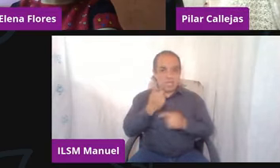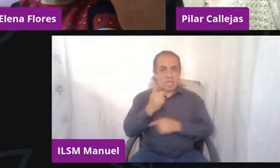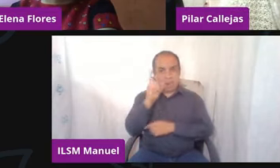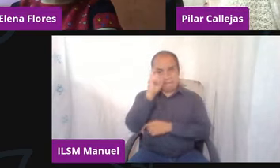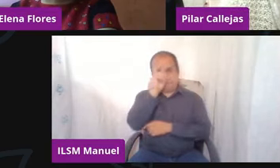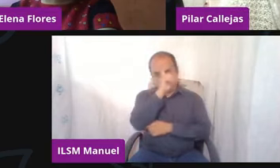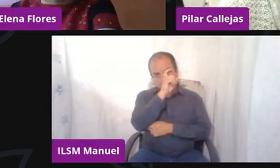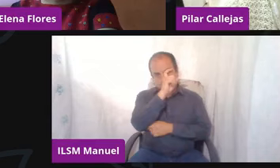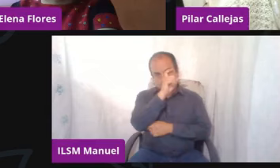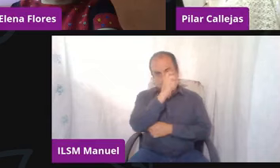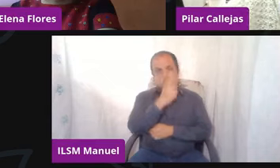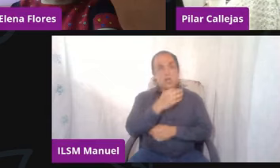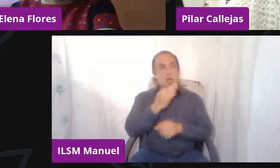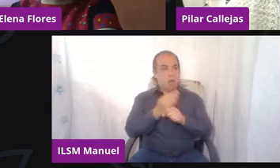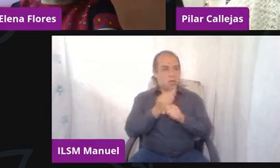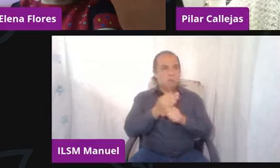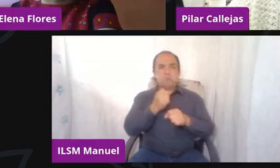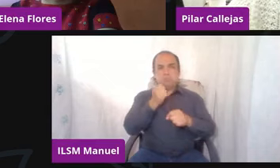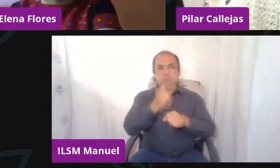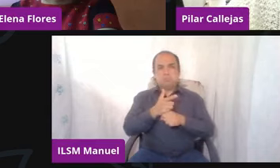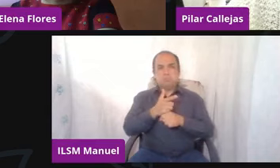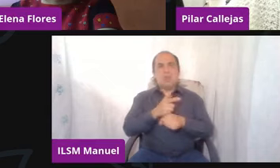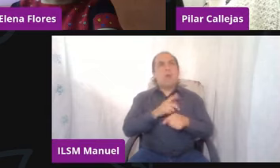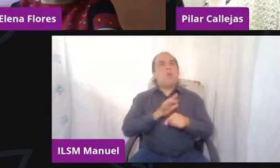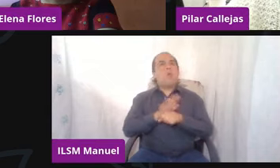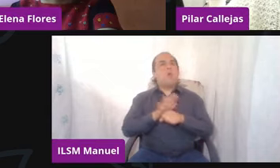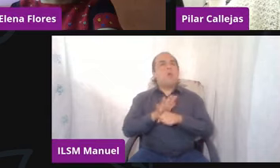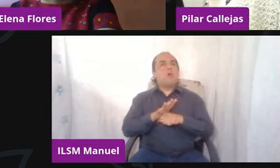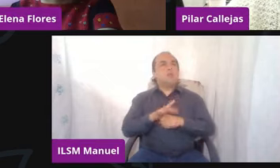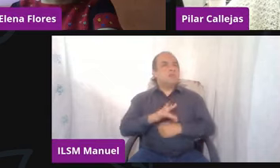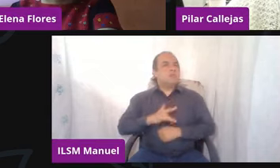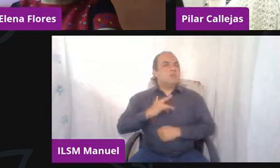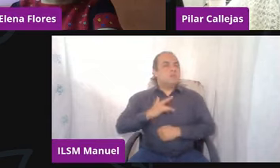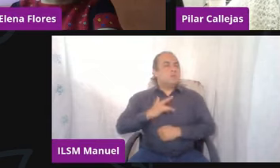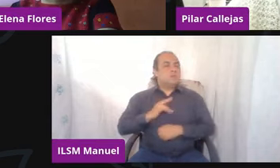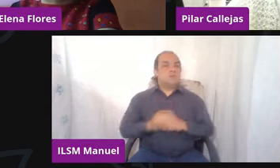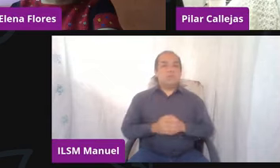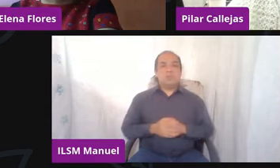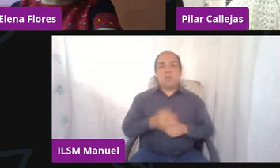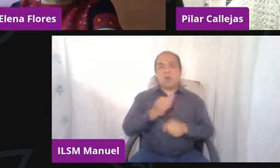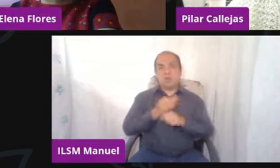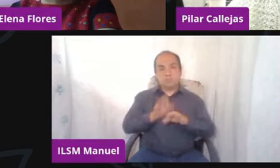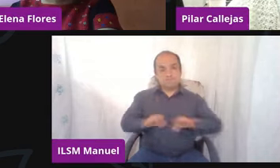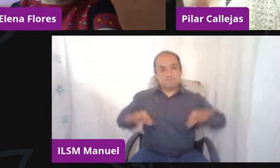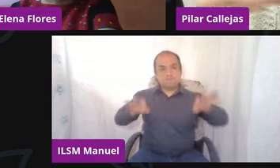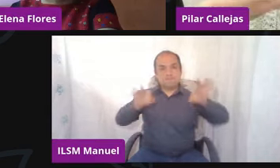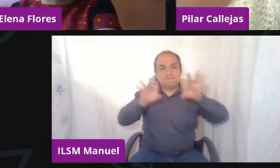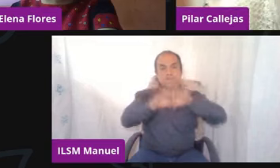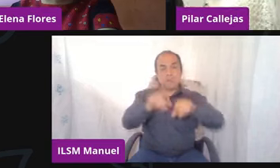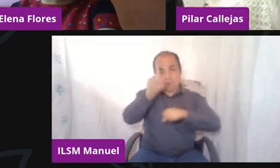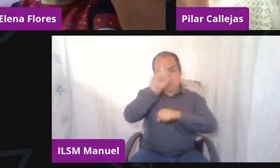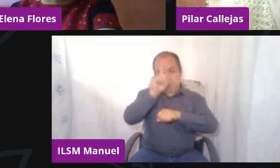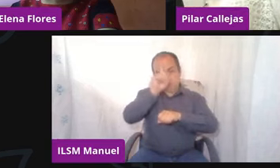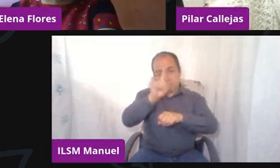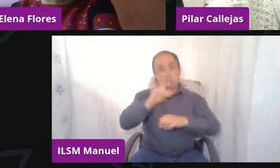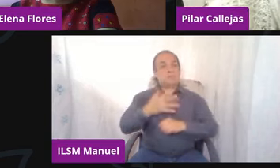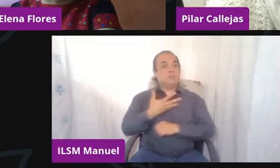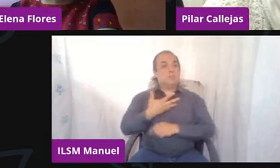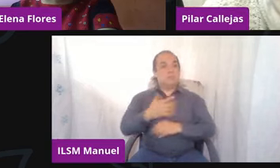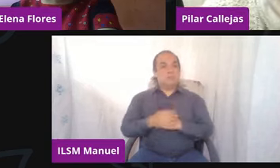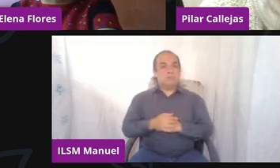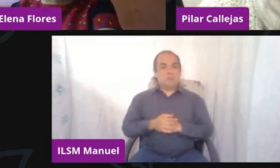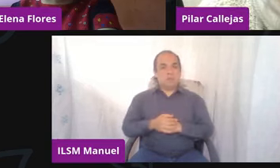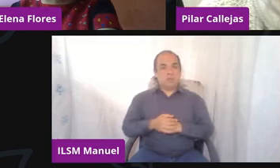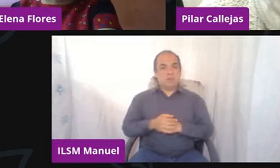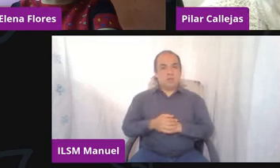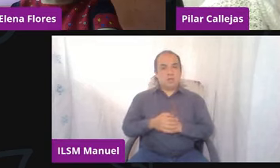identificó, entonces valdría la pena que pudiera asesorarse en alguna línea de las que ya